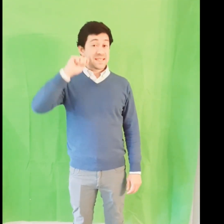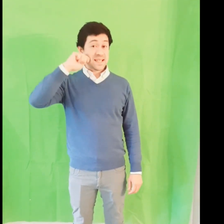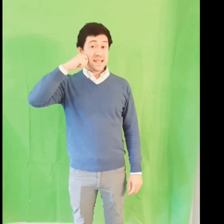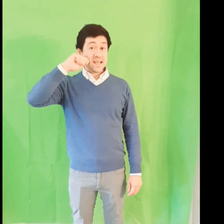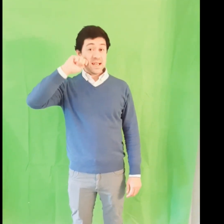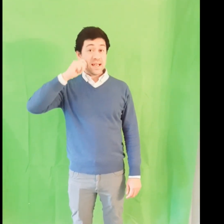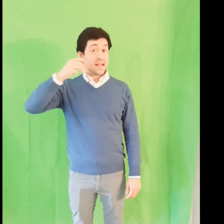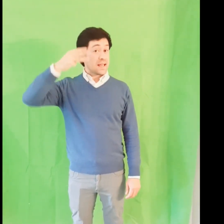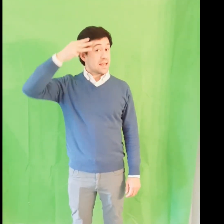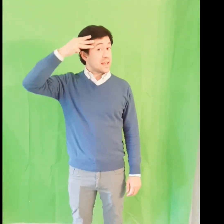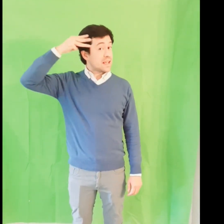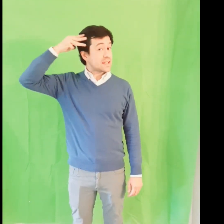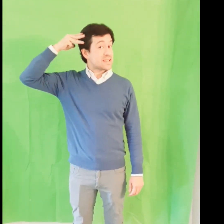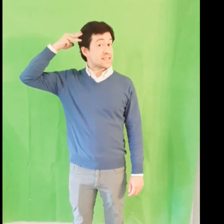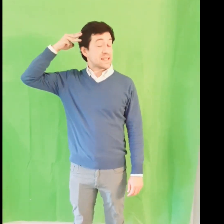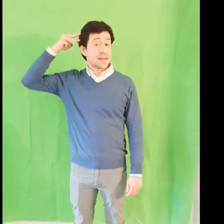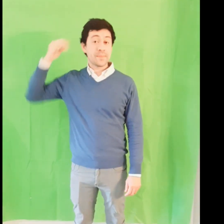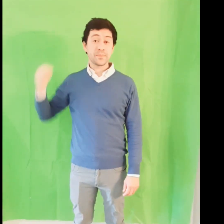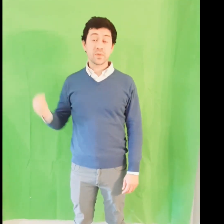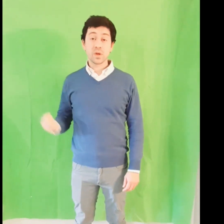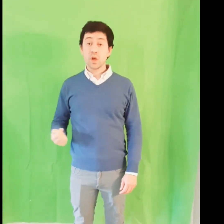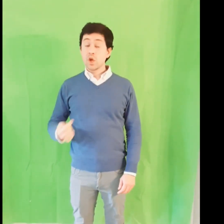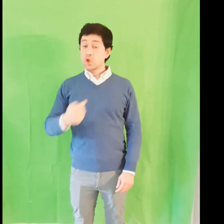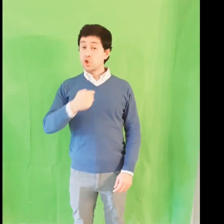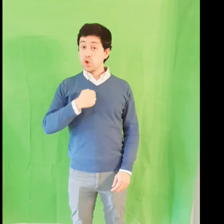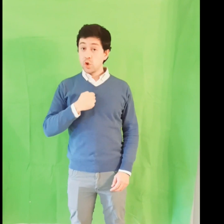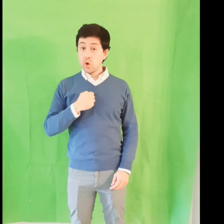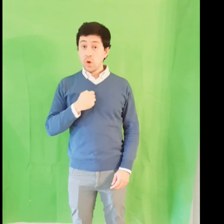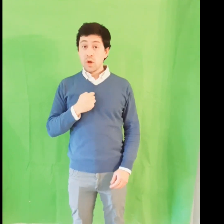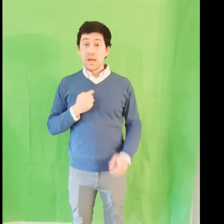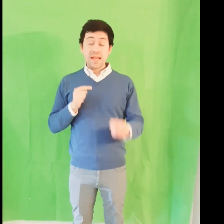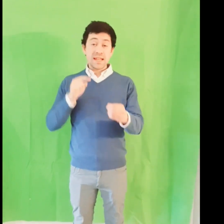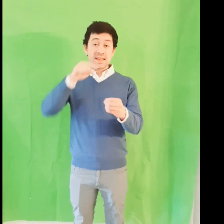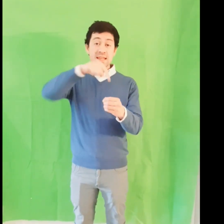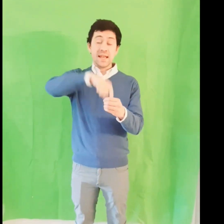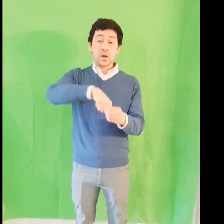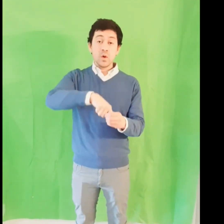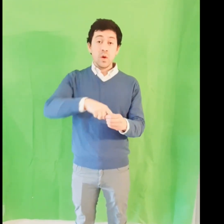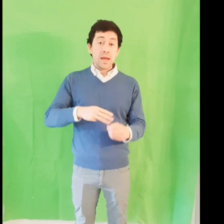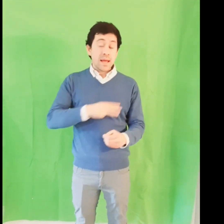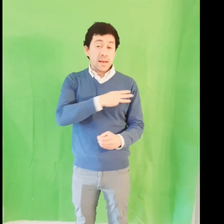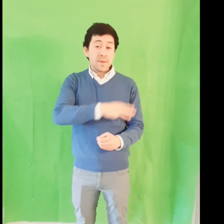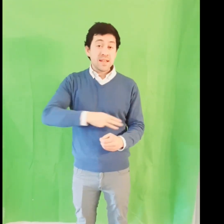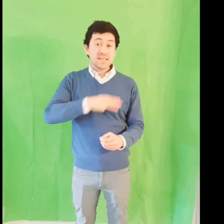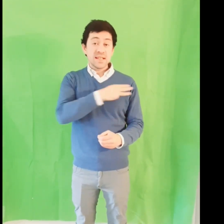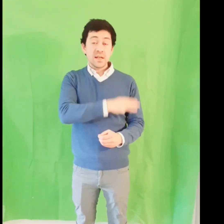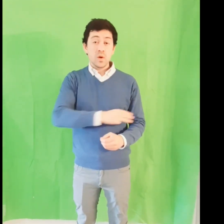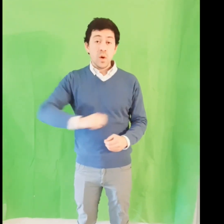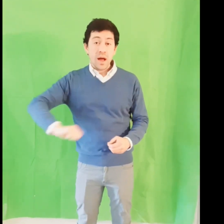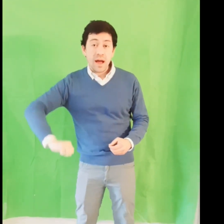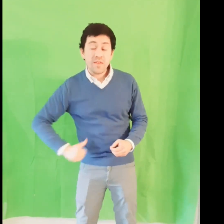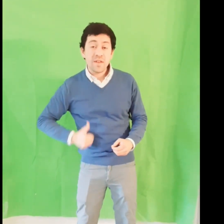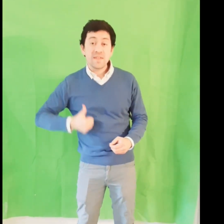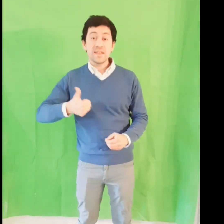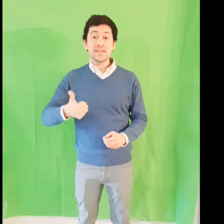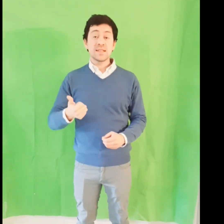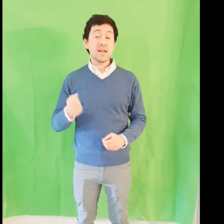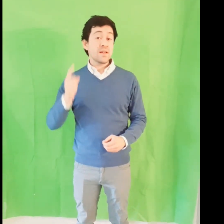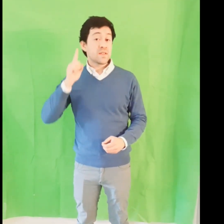Tu obra en mí no se ha acabado Aunque quedan mil